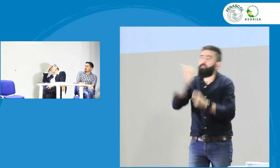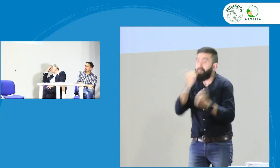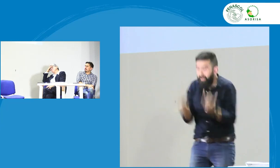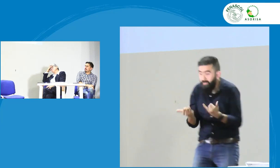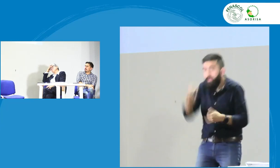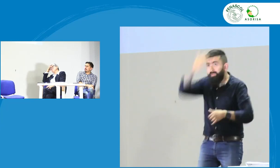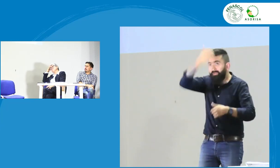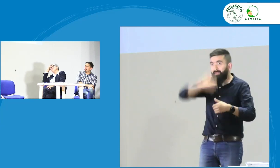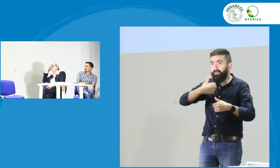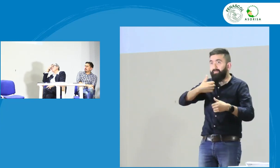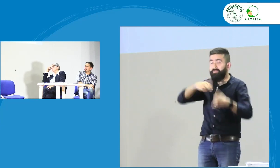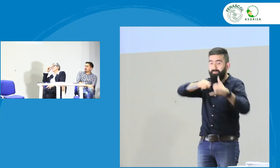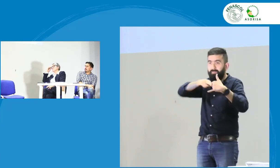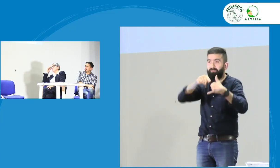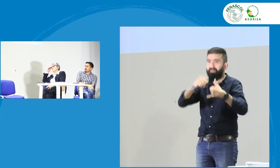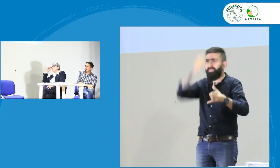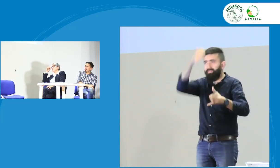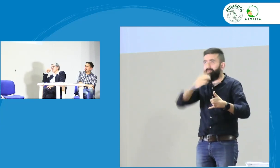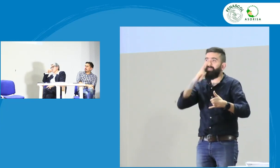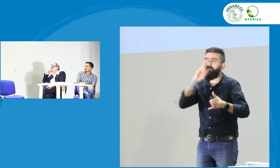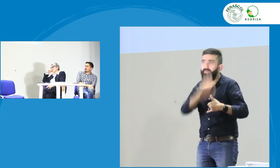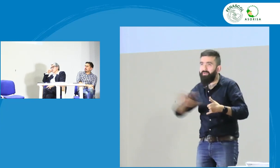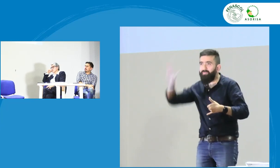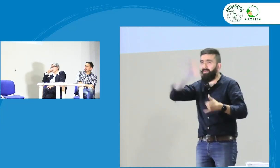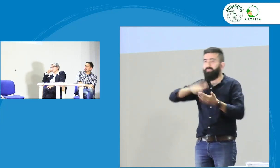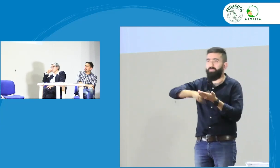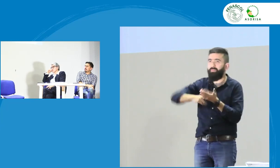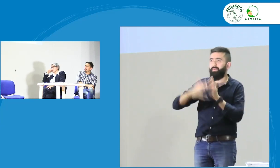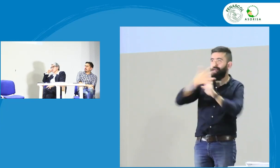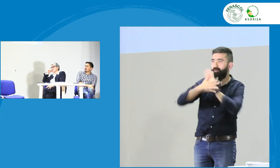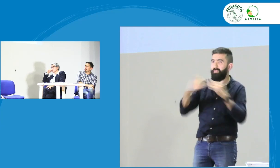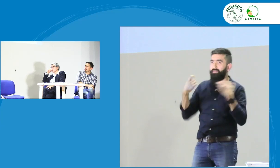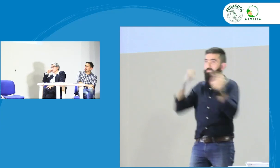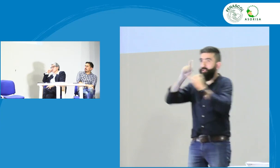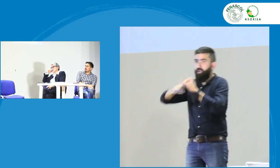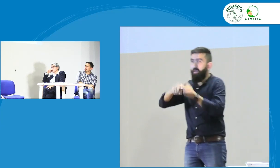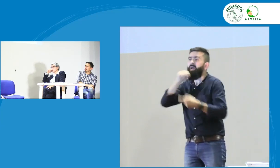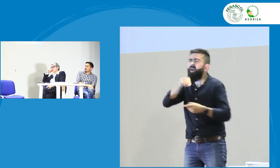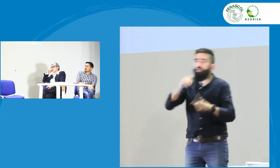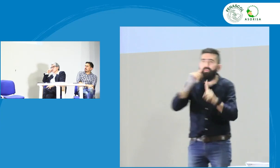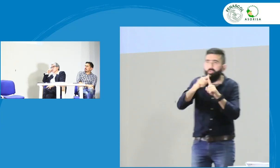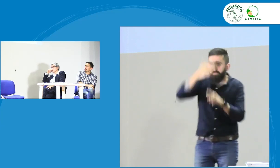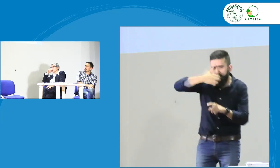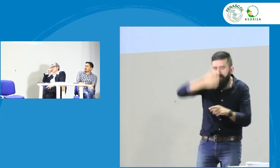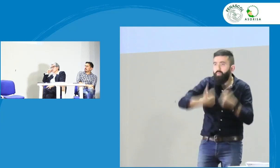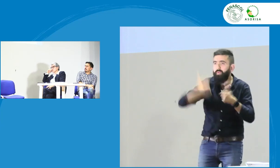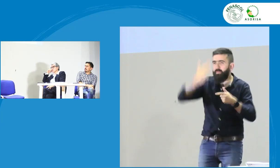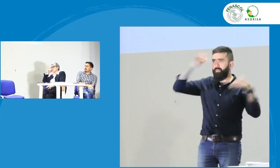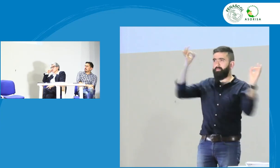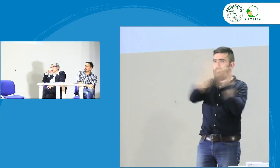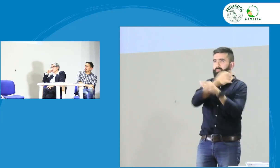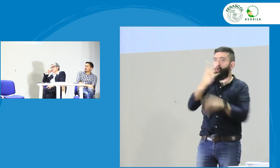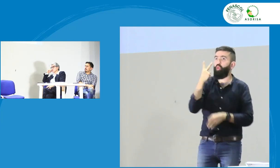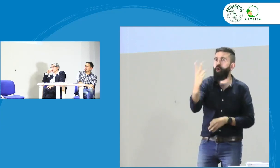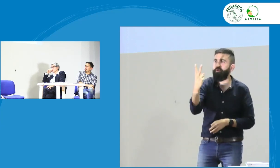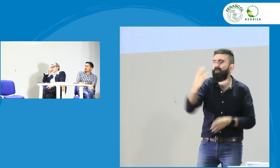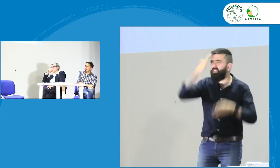registrando entonces tenemos que ir haciéndole ajustes al tema para la evaluación de los intérpretes a nivel nacional esas evaluaciones se deben